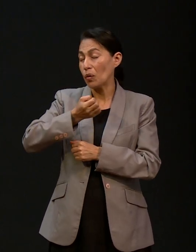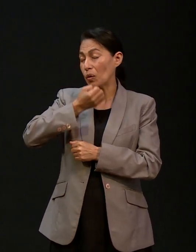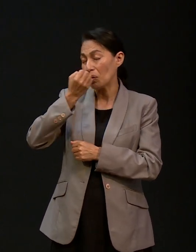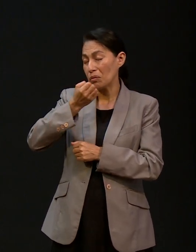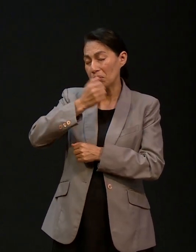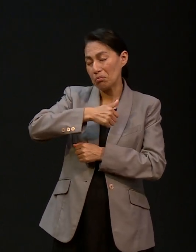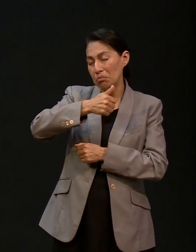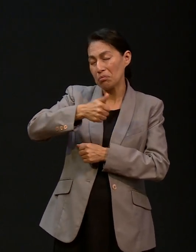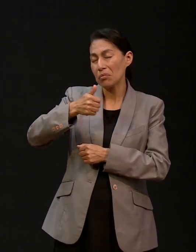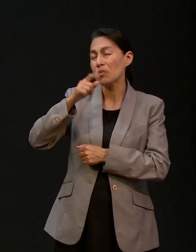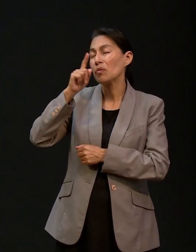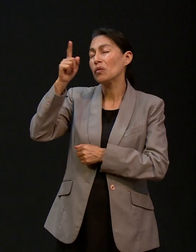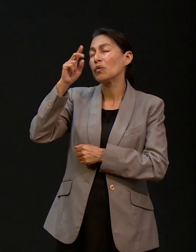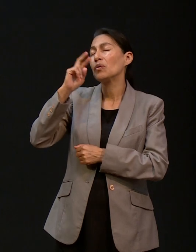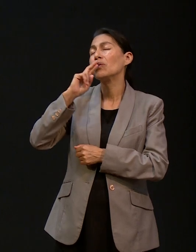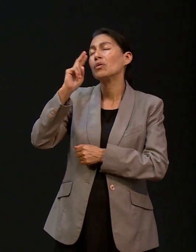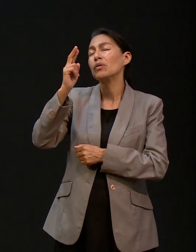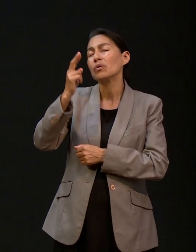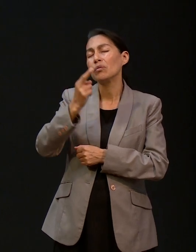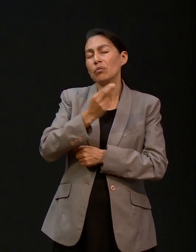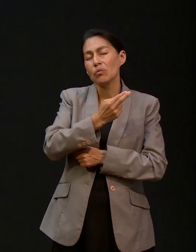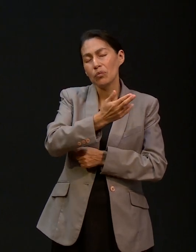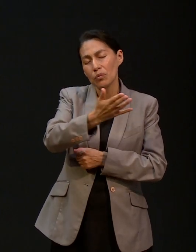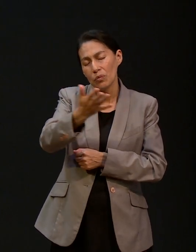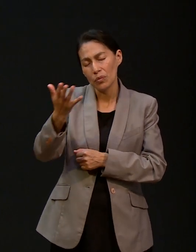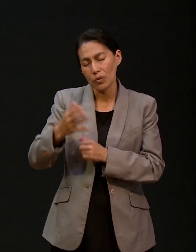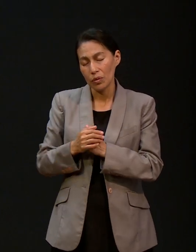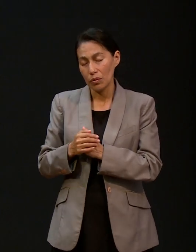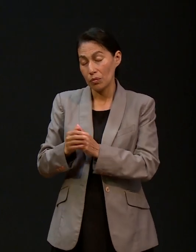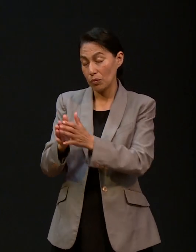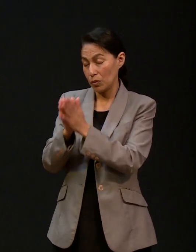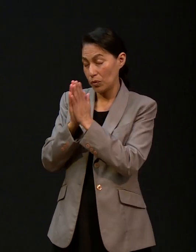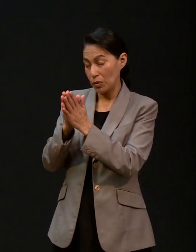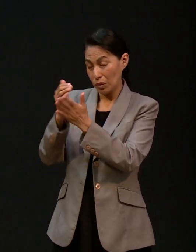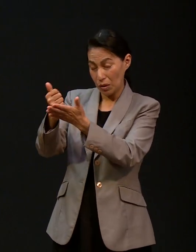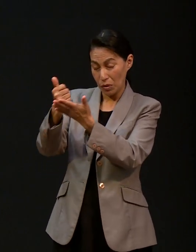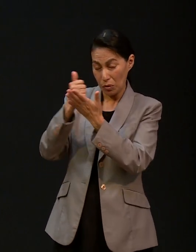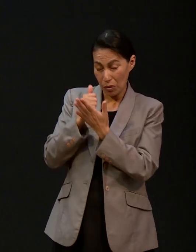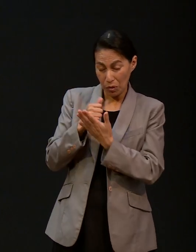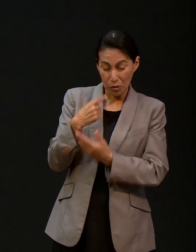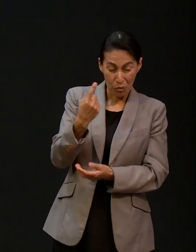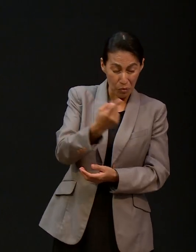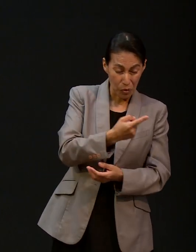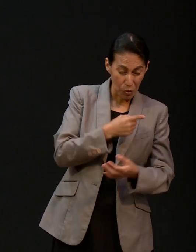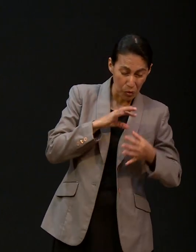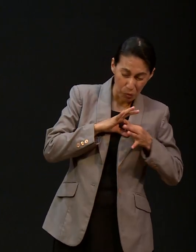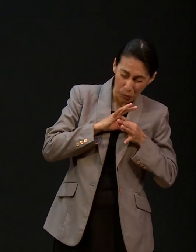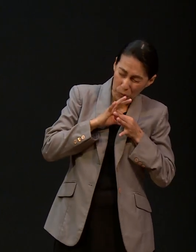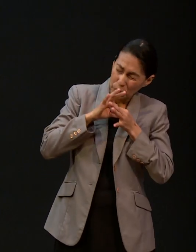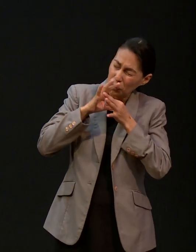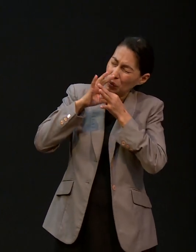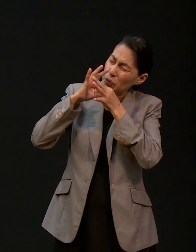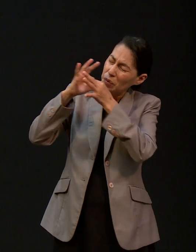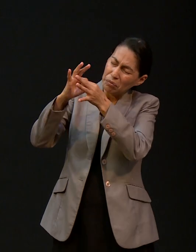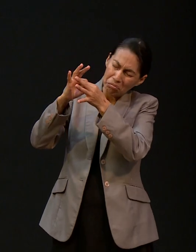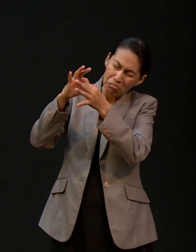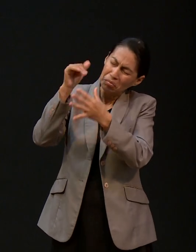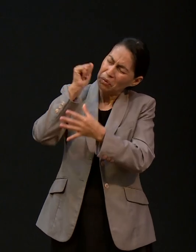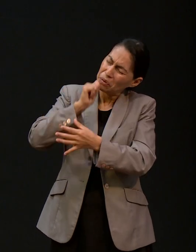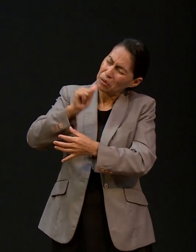plegarias ayúdanos Señor a tomarnos fuerte de tu mano a nunca separarnos de tu lado y de tu presencia